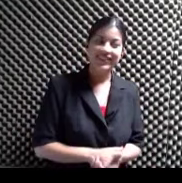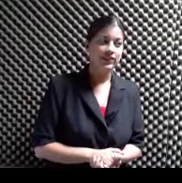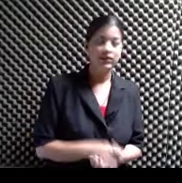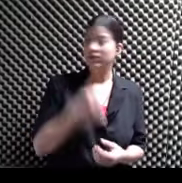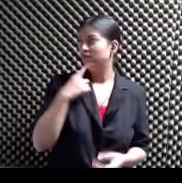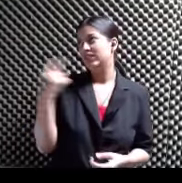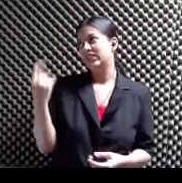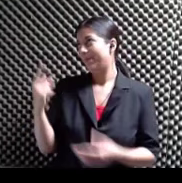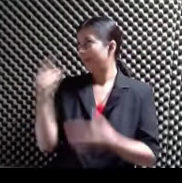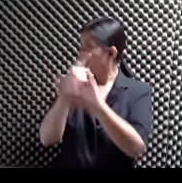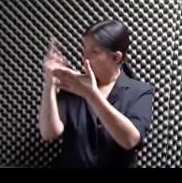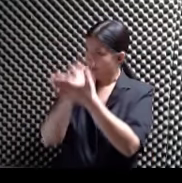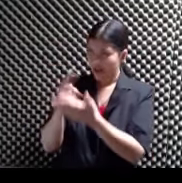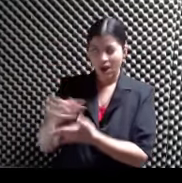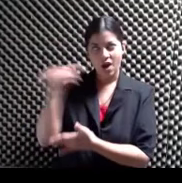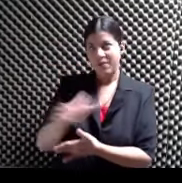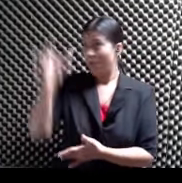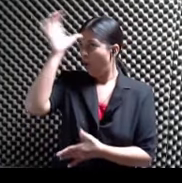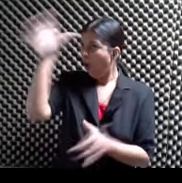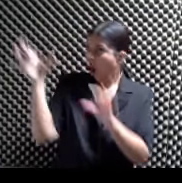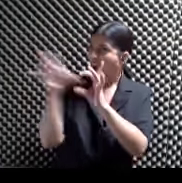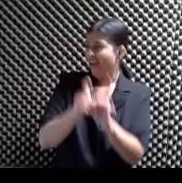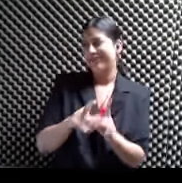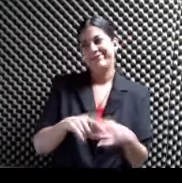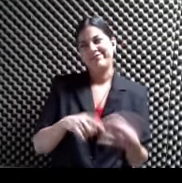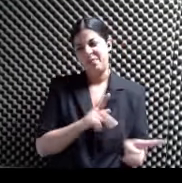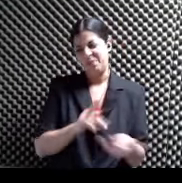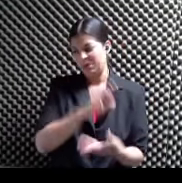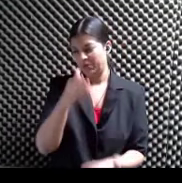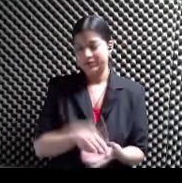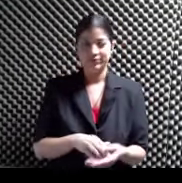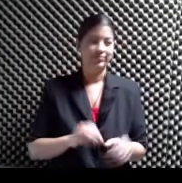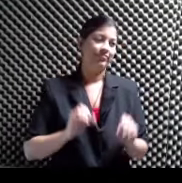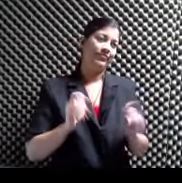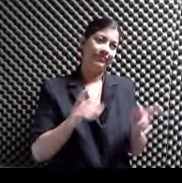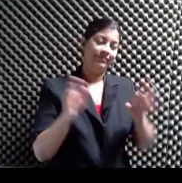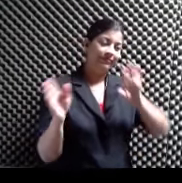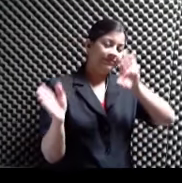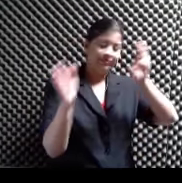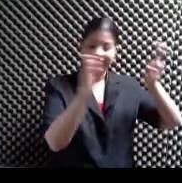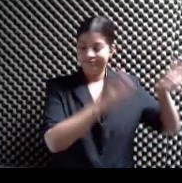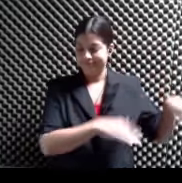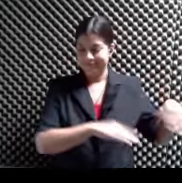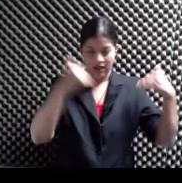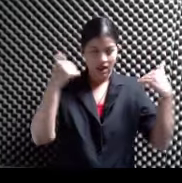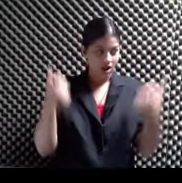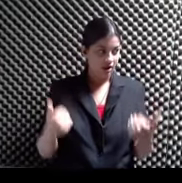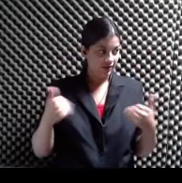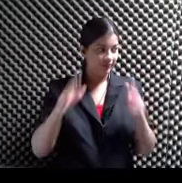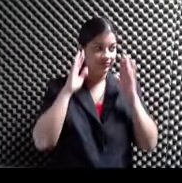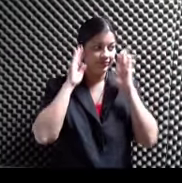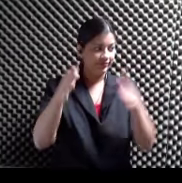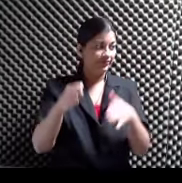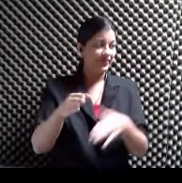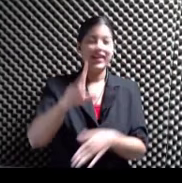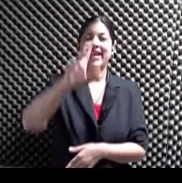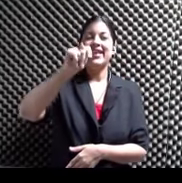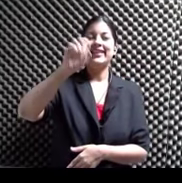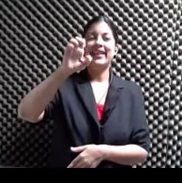planifica Qué casualidad Pero vamos Vamos a dejar a Chamuel quieto Dale Y vamos a pasar Mira A Tegucigalpa Tegucigalpa